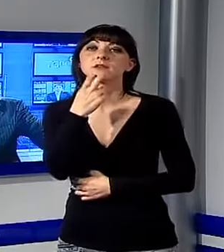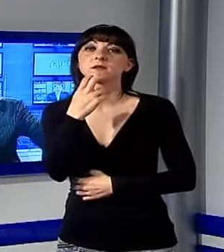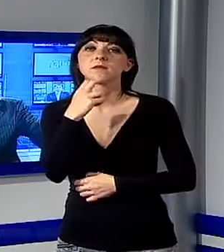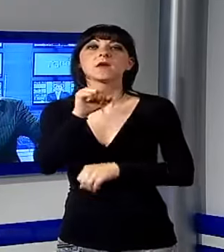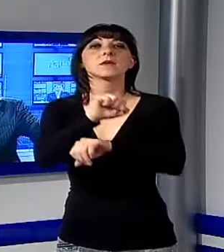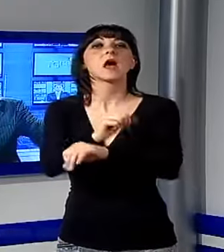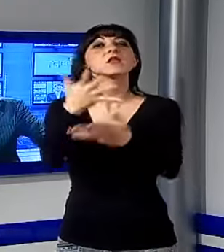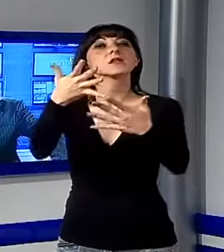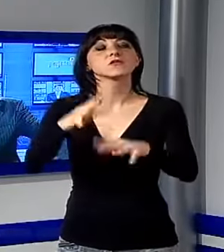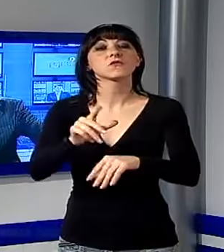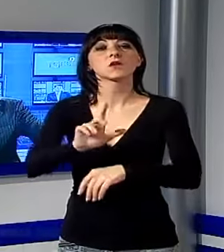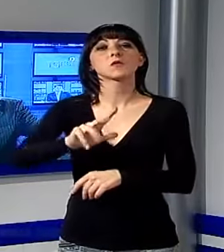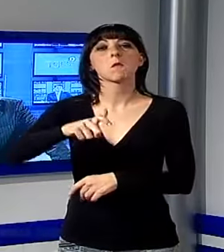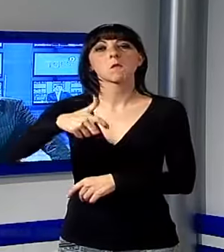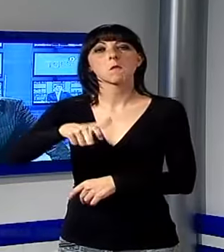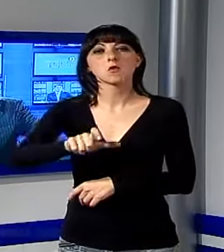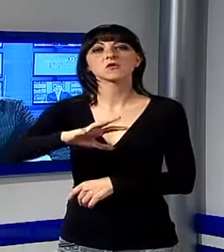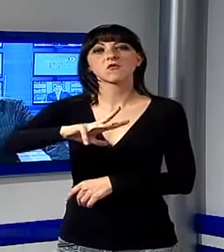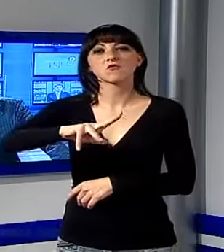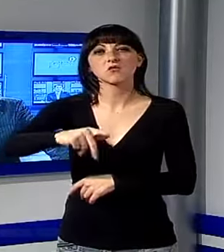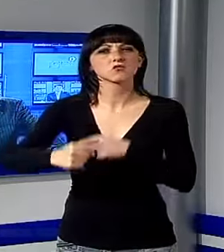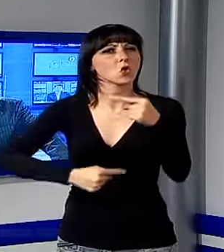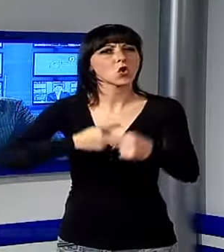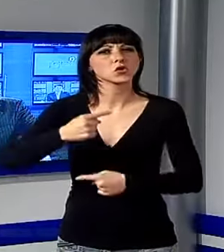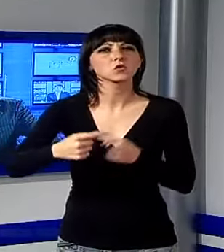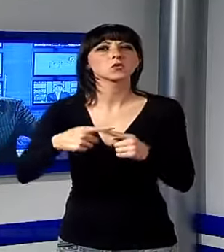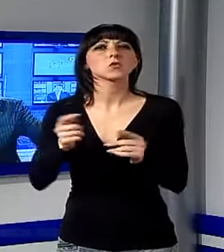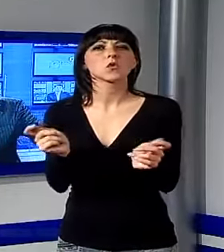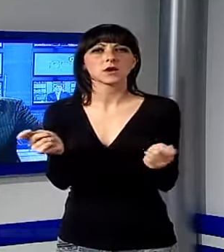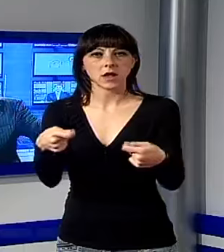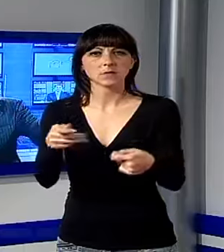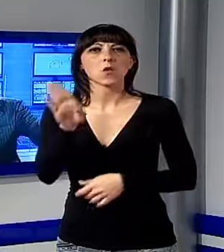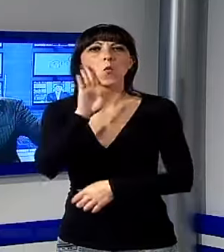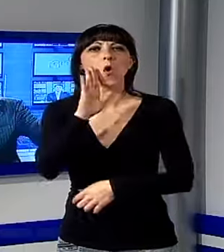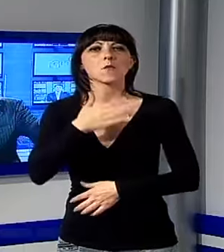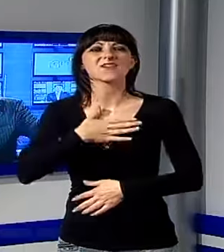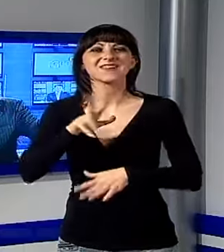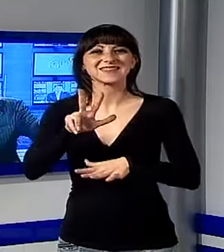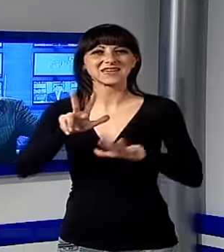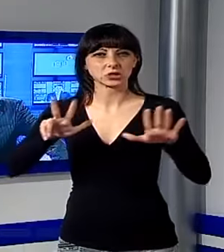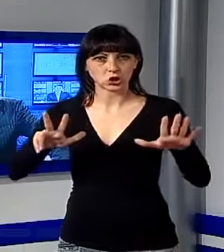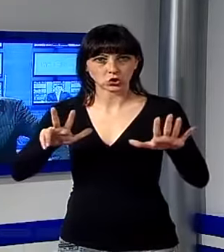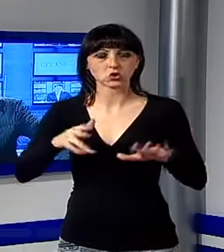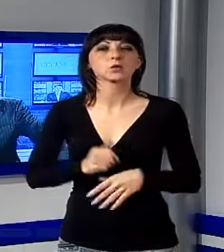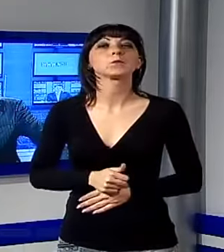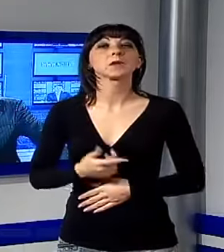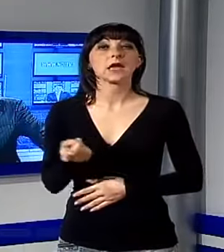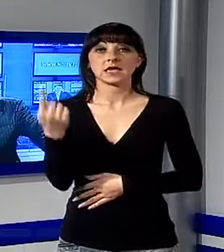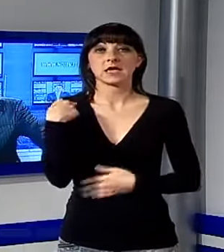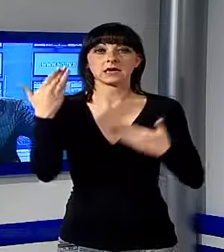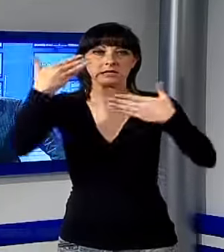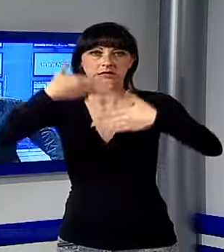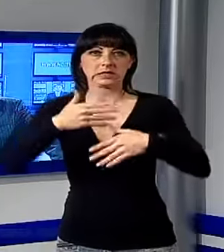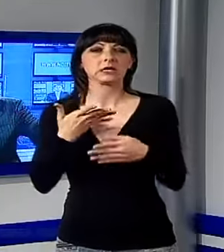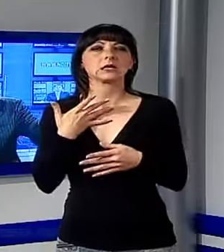arrestato per furto aggravato, continuato e rapina impropria, un uomo di 38 anni. Nella tarda serata di ieri i